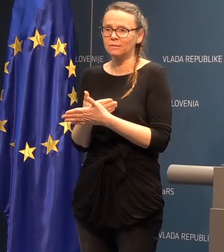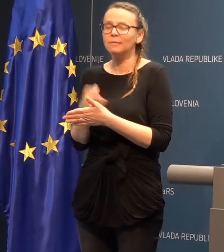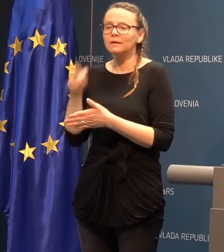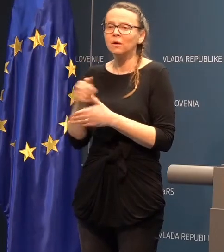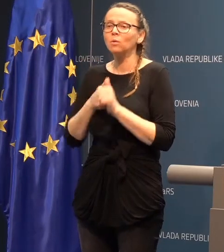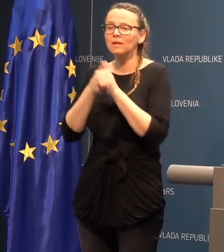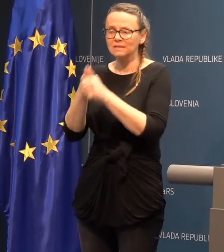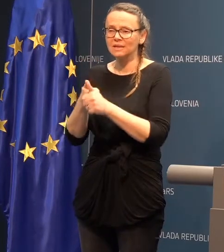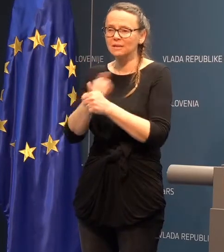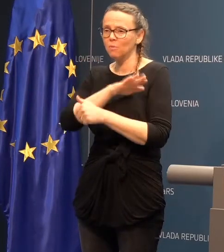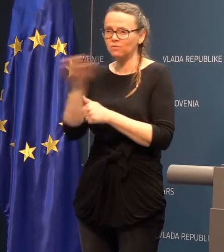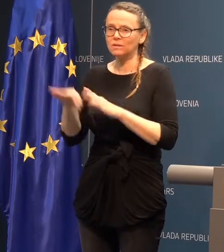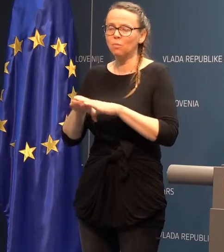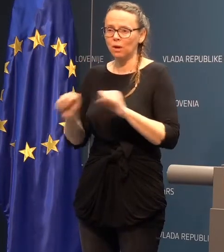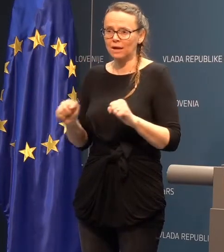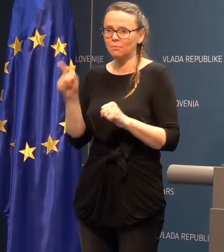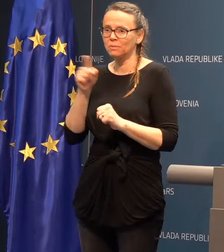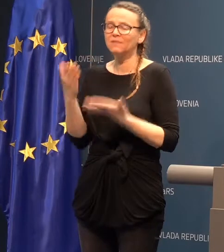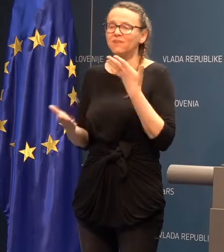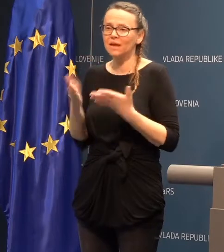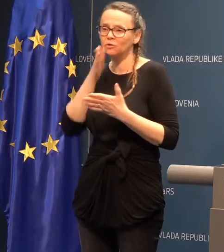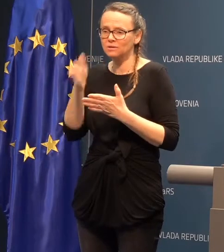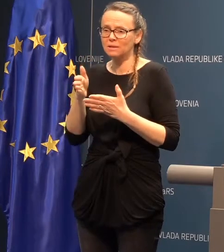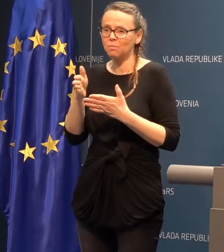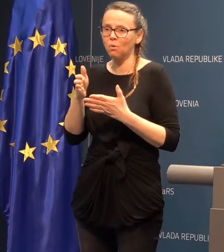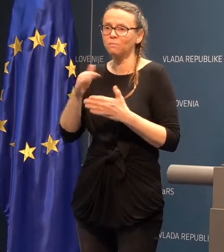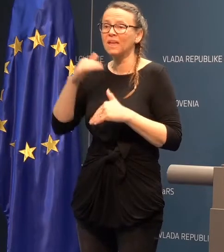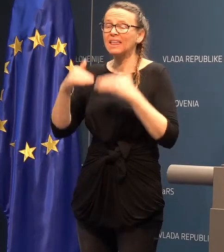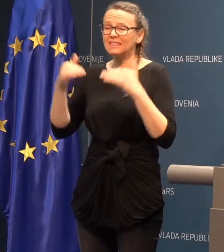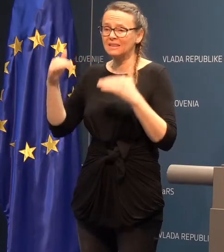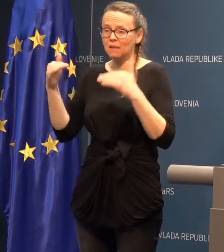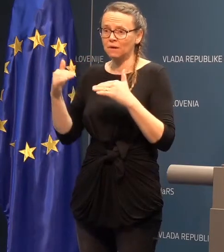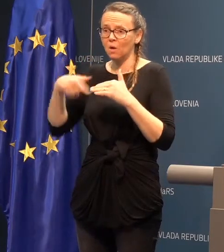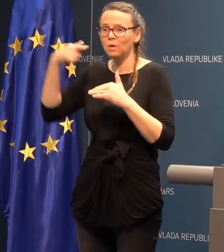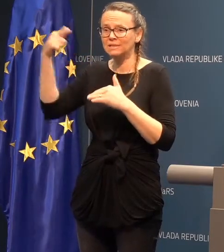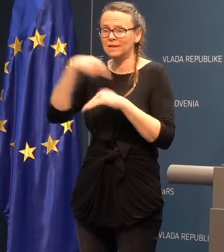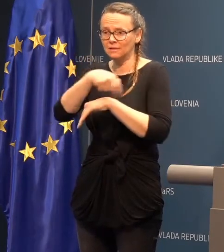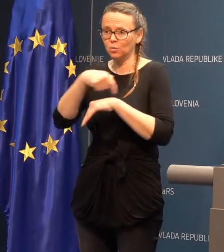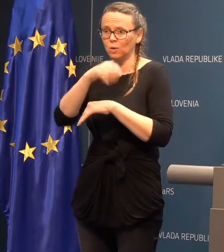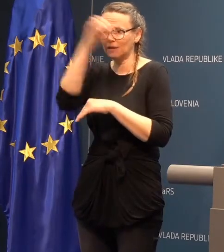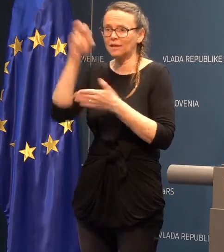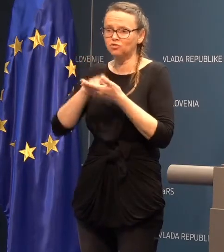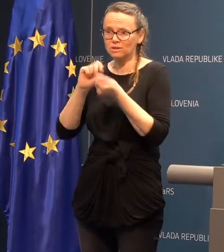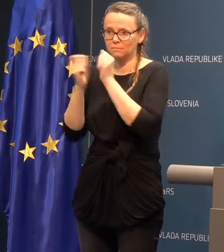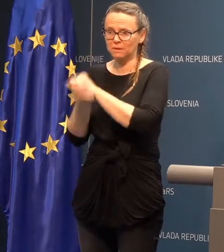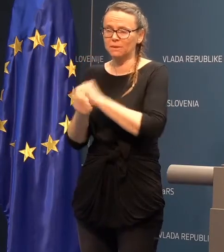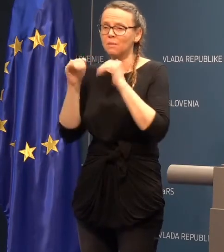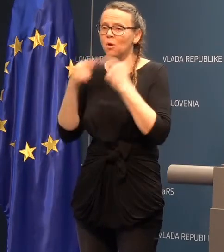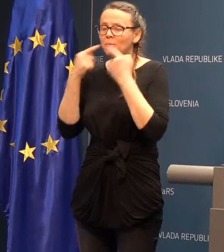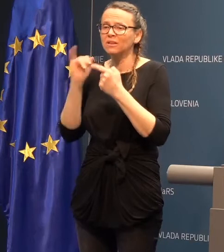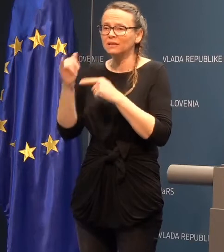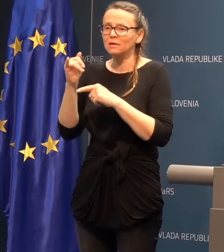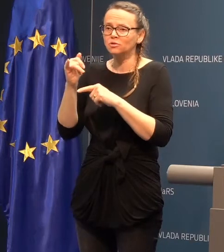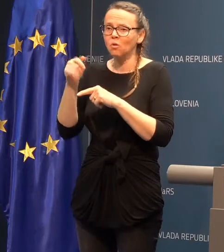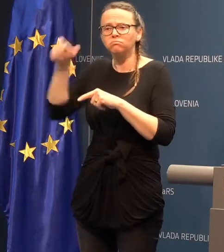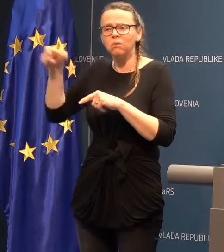sledimo vsem ukrepom in verjetno se bo dinamika v naslednjih urah in dneh še spremenila. Moram povedali, da so epidemiologi